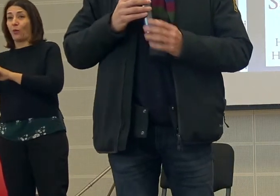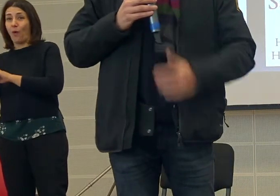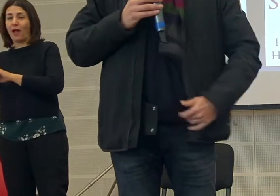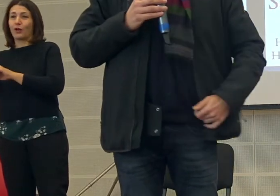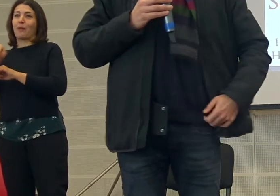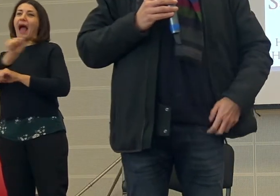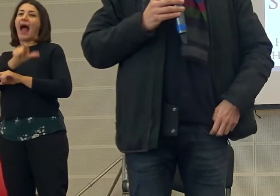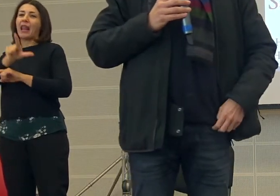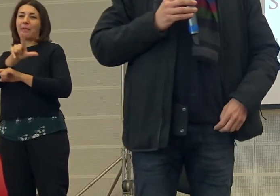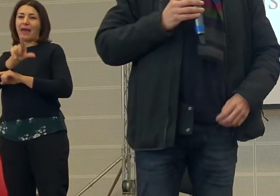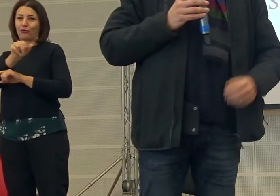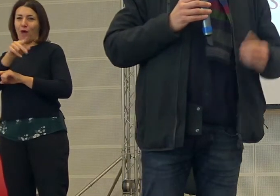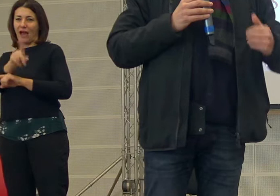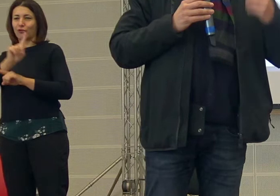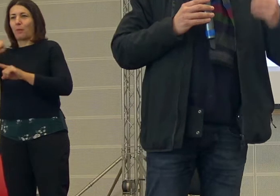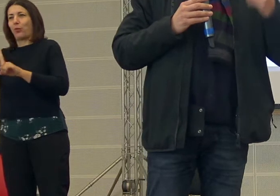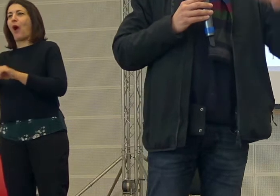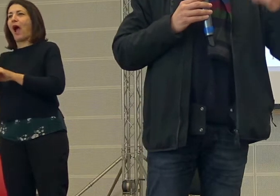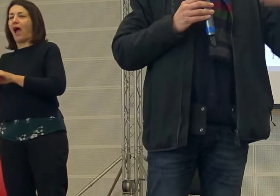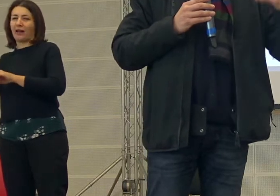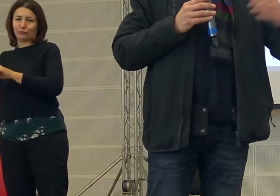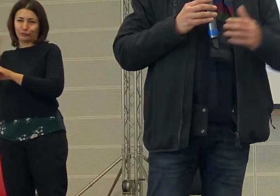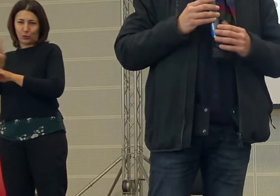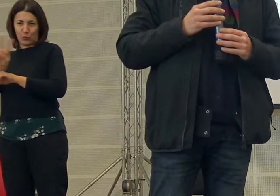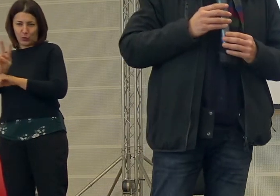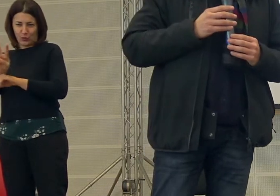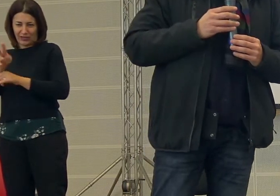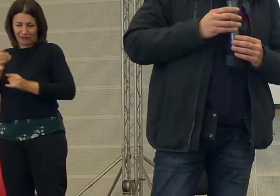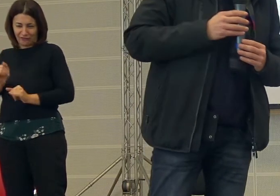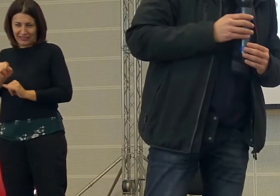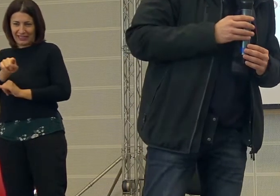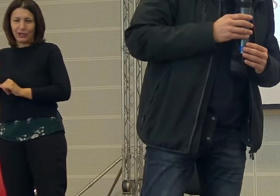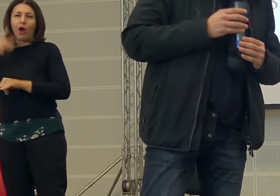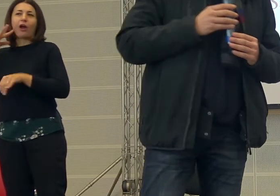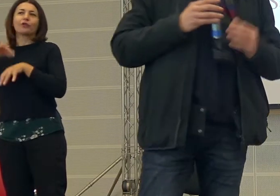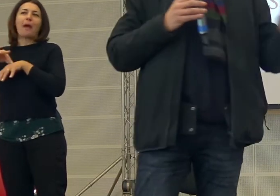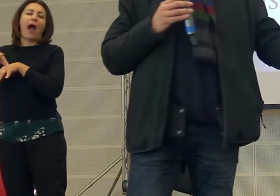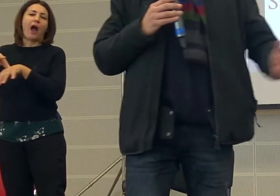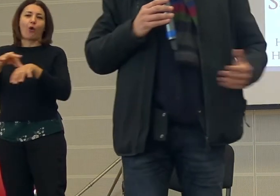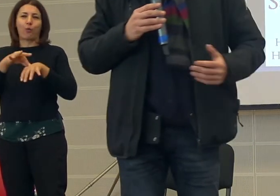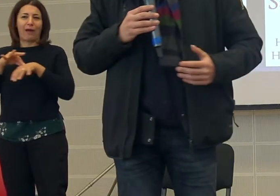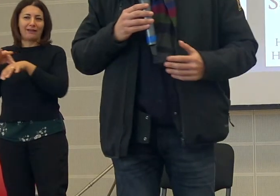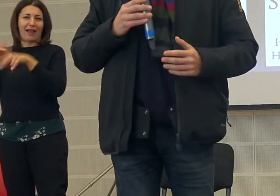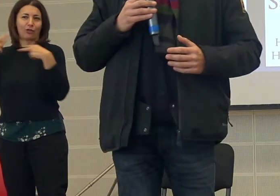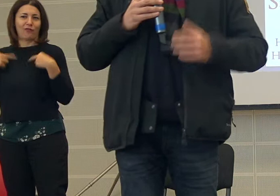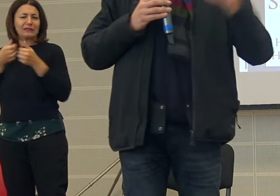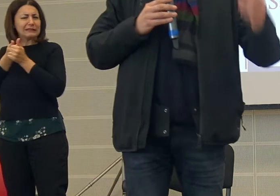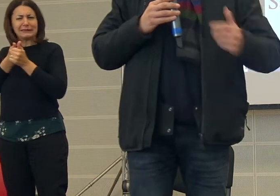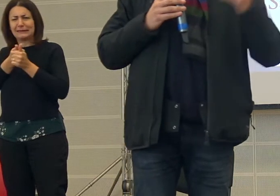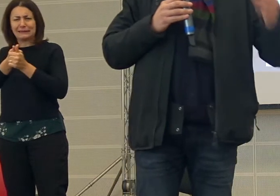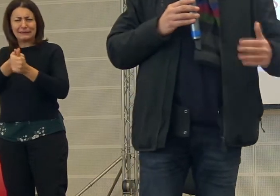Angela dopo, mi ha costantemente accompagnato nella mia vita. Abbiamo inseguito